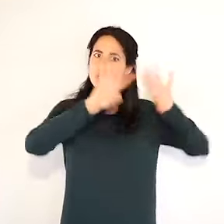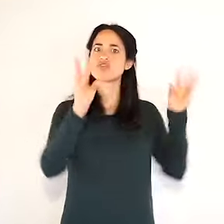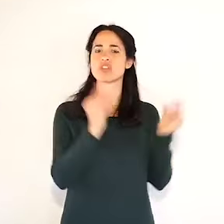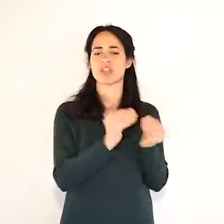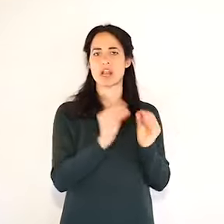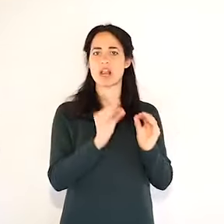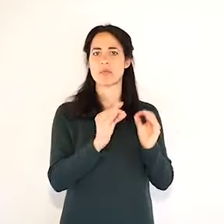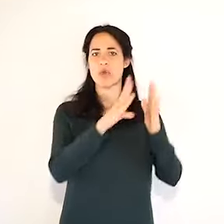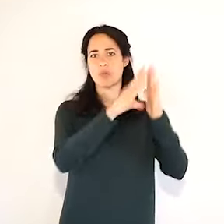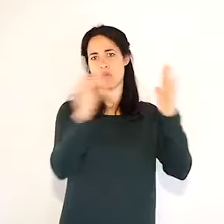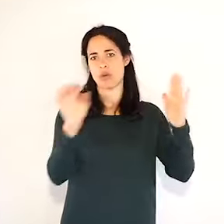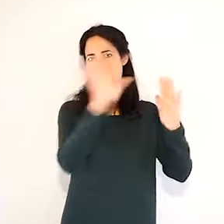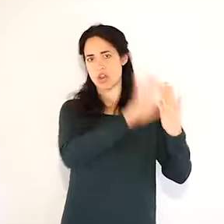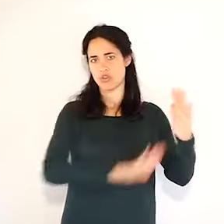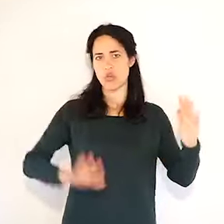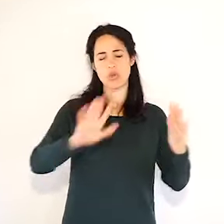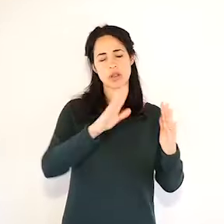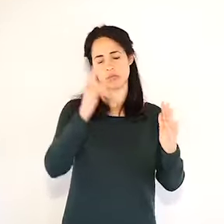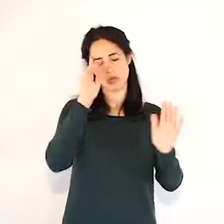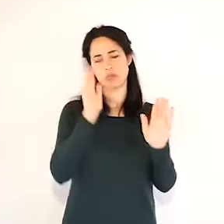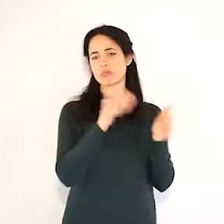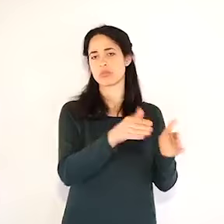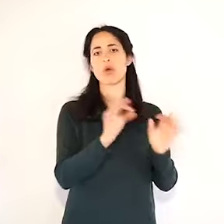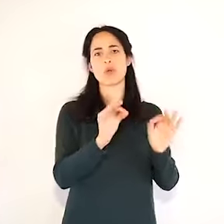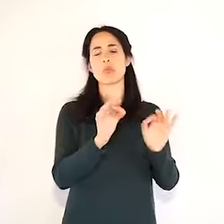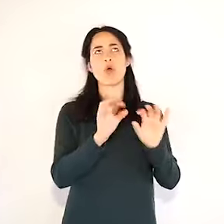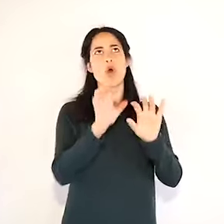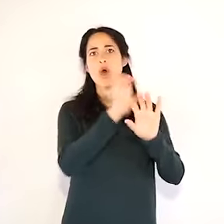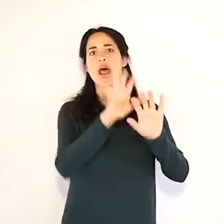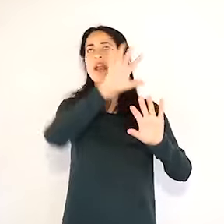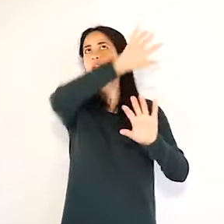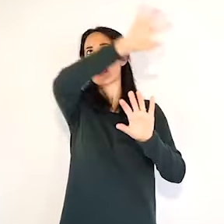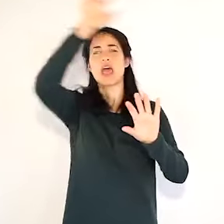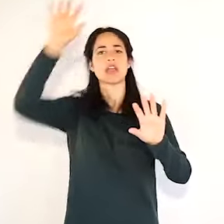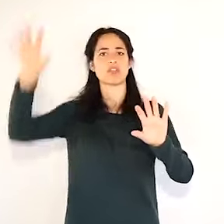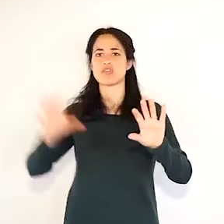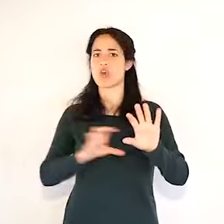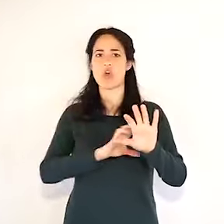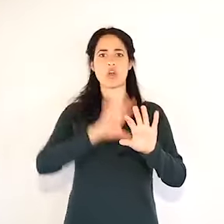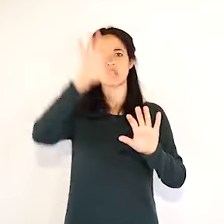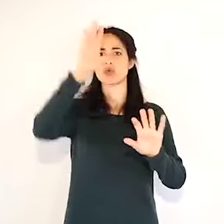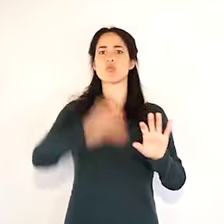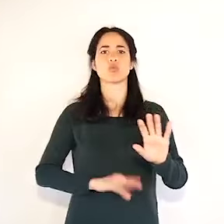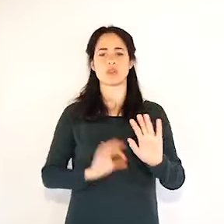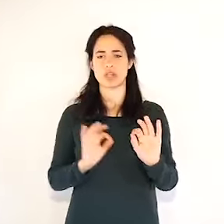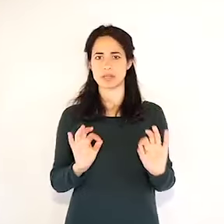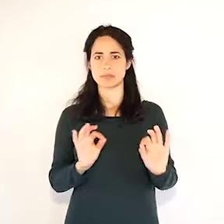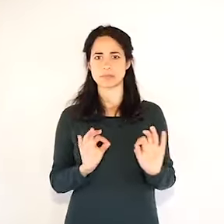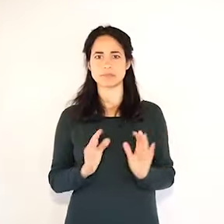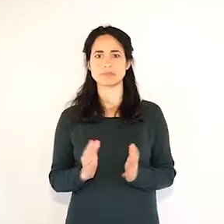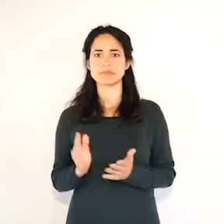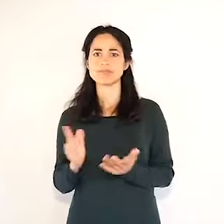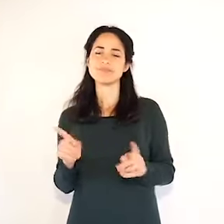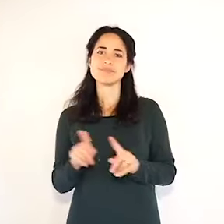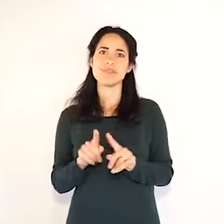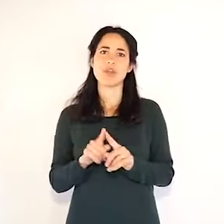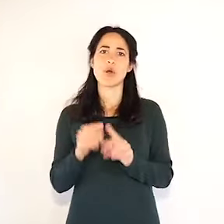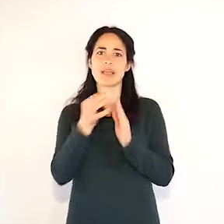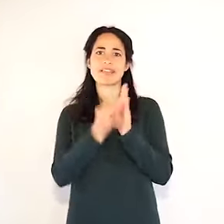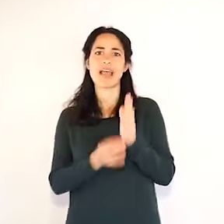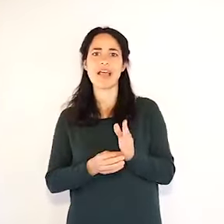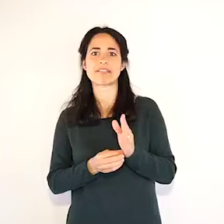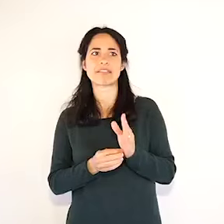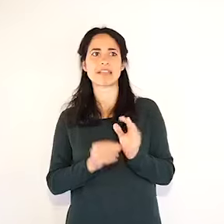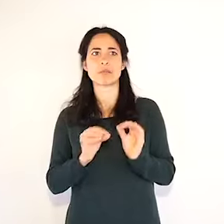riguarda tutte le regioni che vengono dati da tutte le regioni a livello nazionale, circa la metà sono del